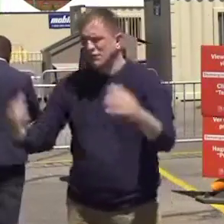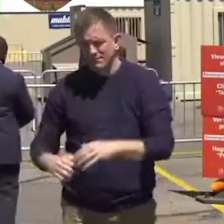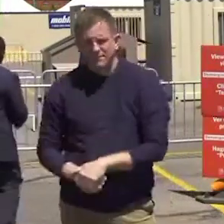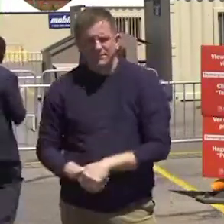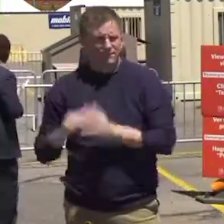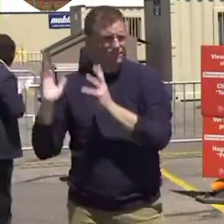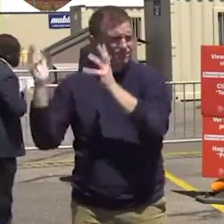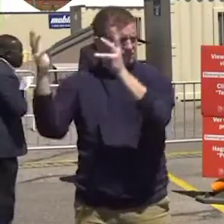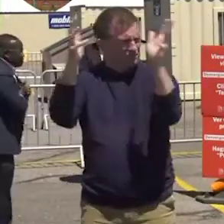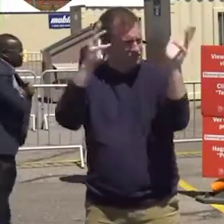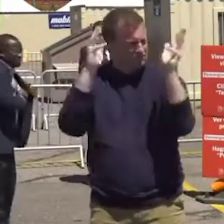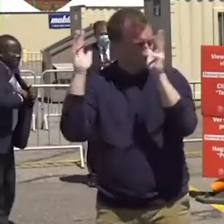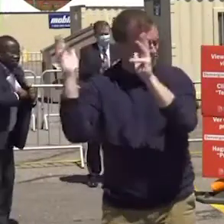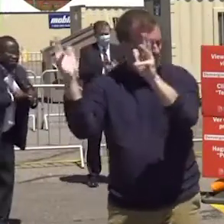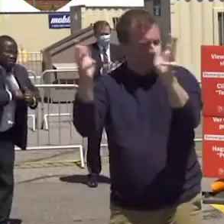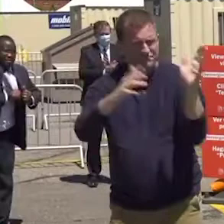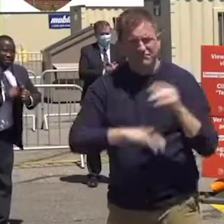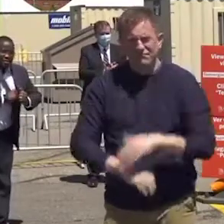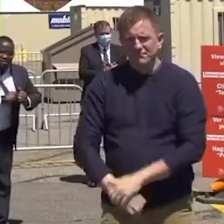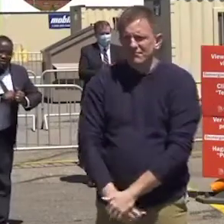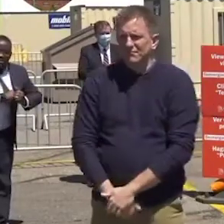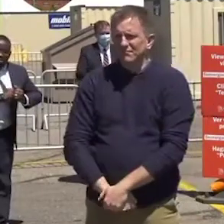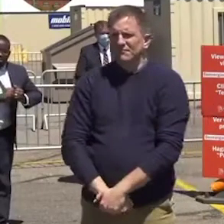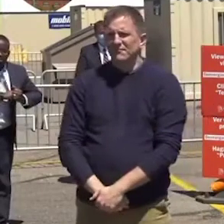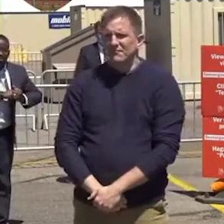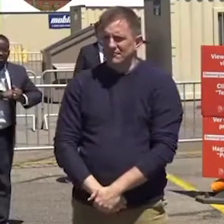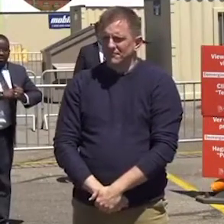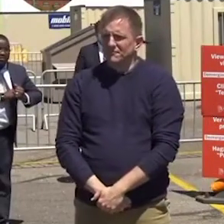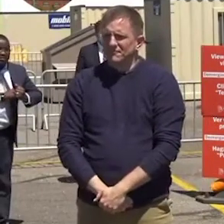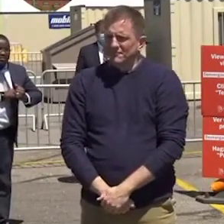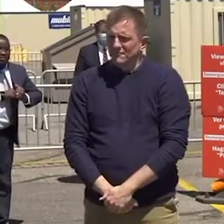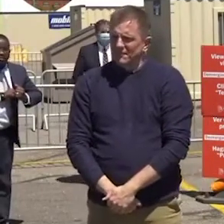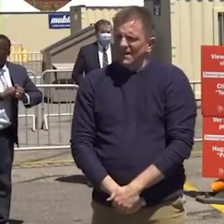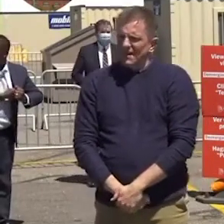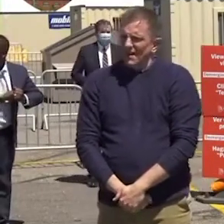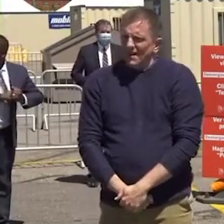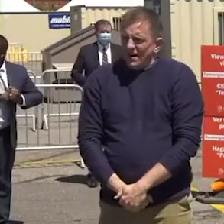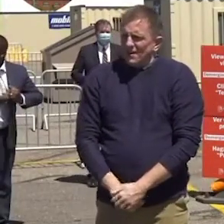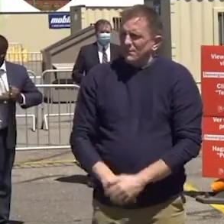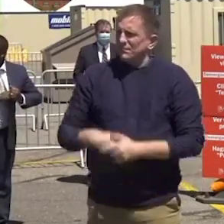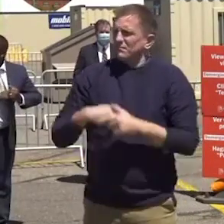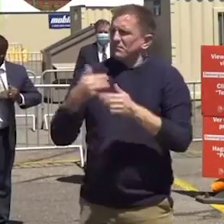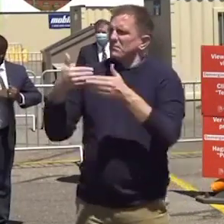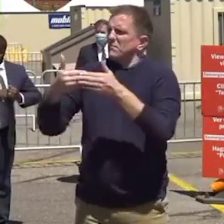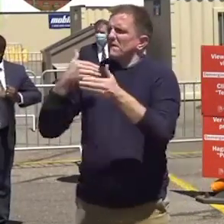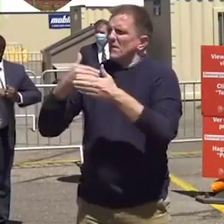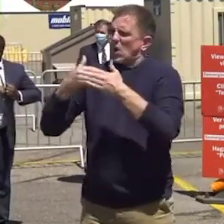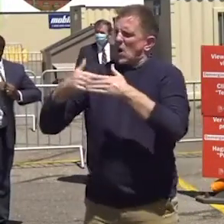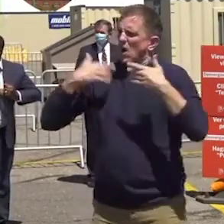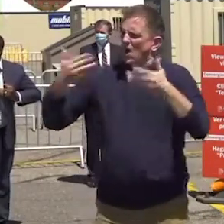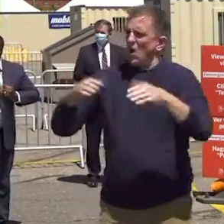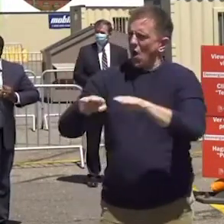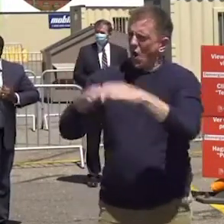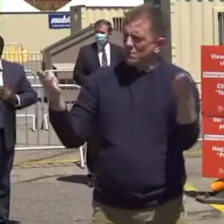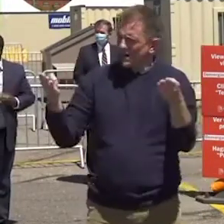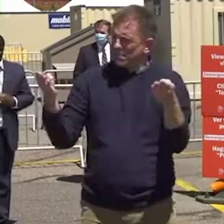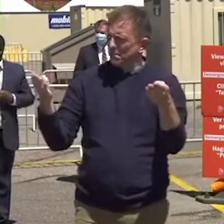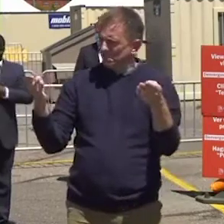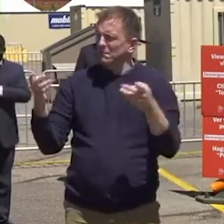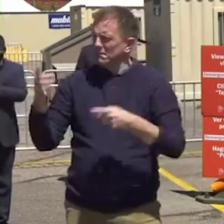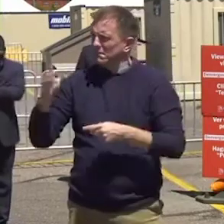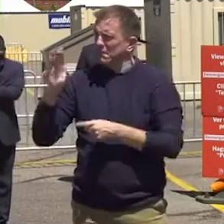Antes de continuar con preguntas y respuestas, quiero disculparme con mi amigo Bruce. Creo que te llamé Brian en el primer guión. Sí,